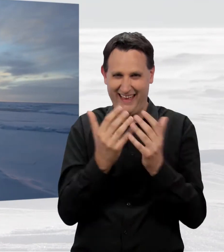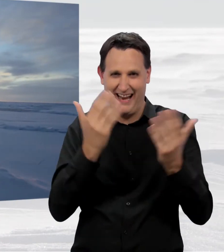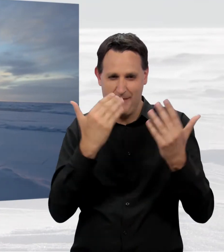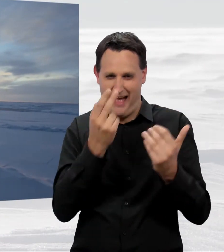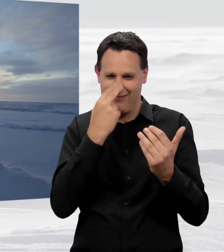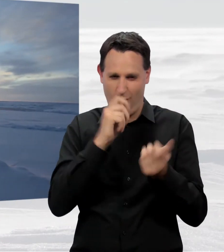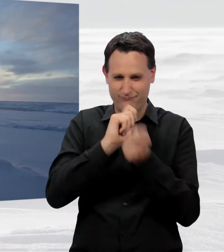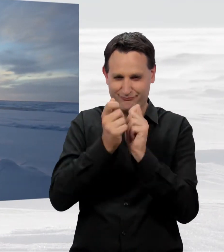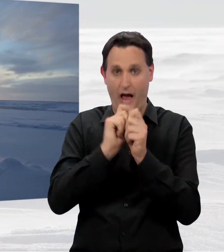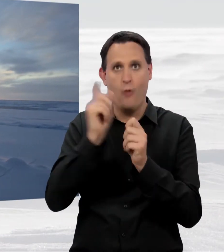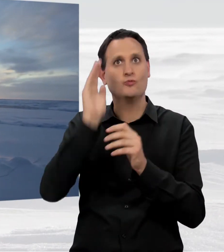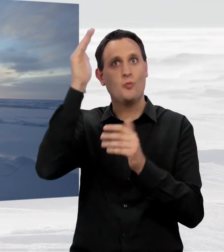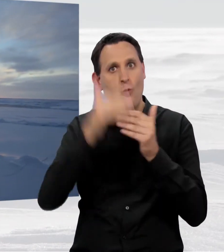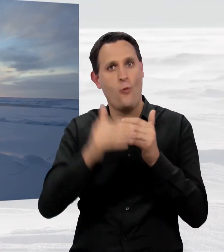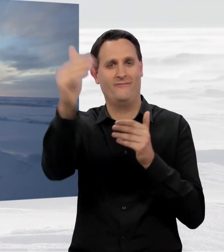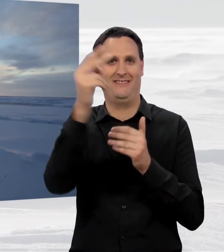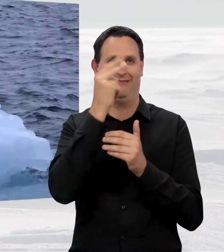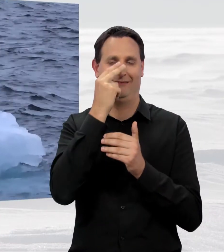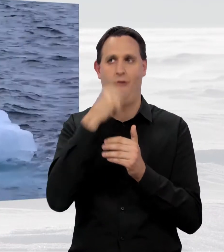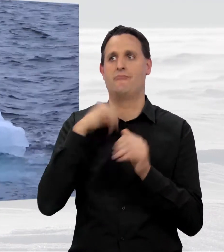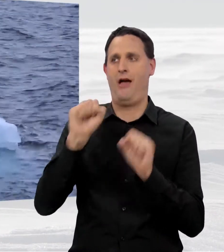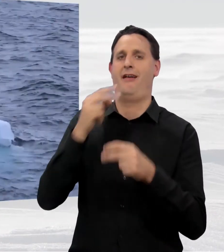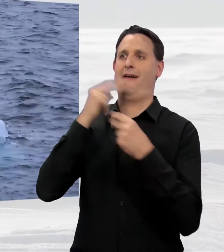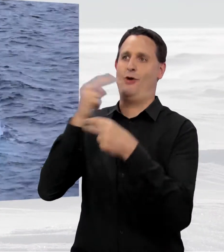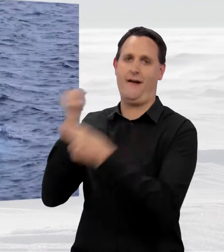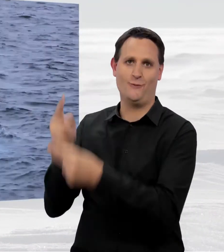Und in welchem Klima sie morgen leben werden.